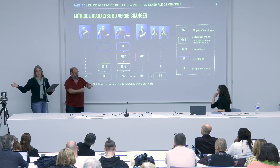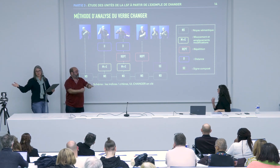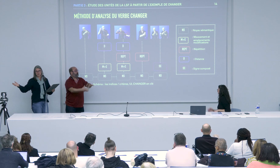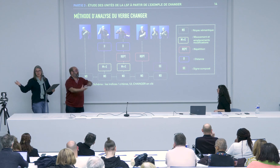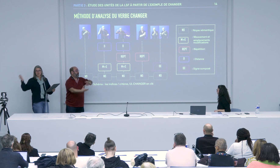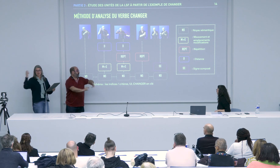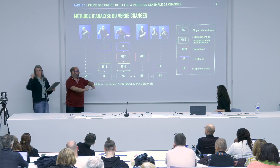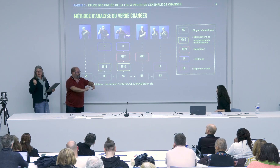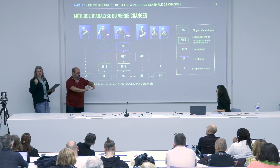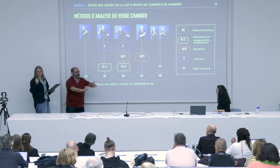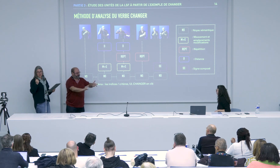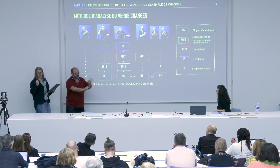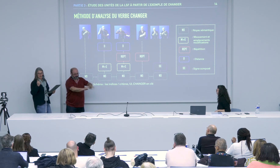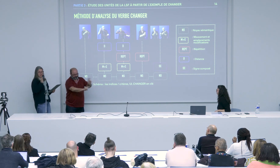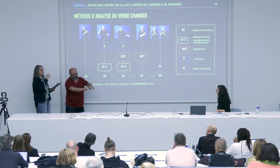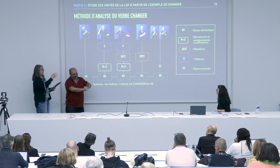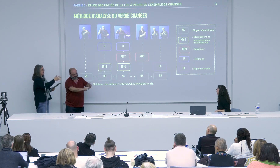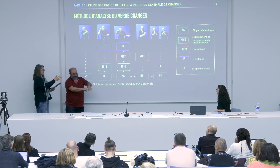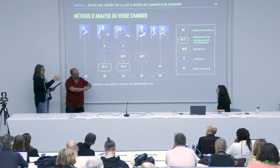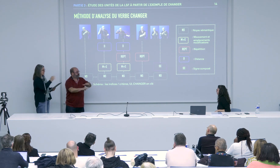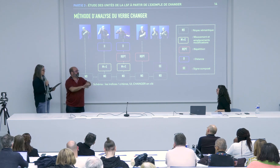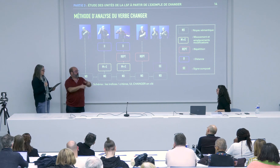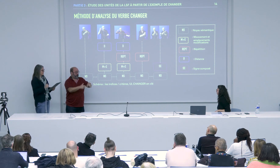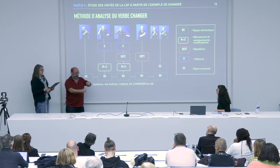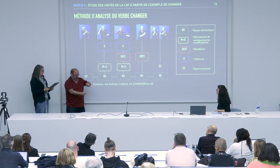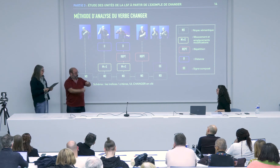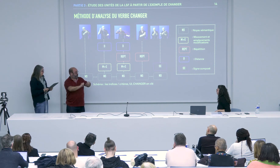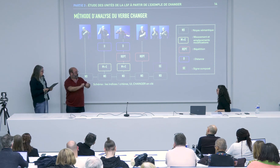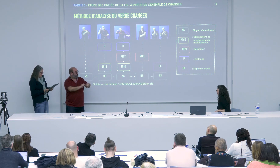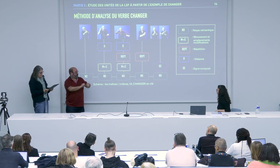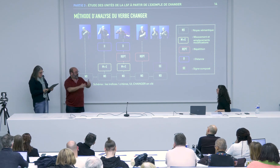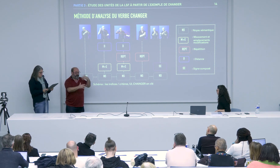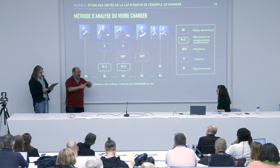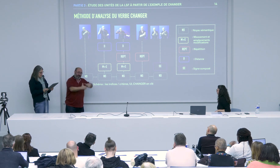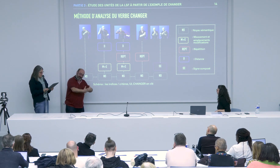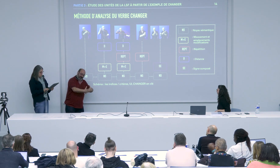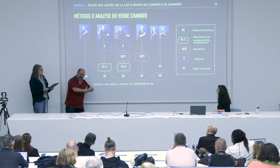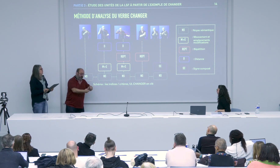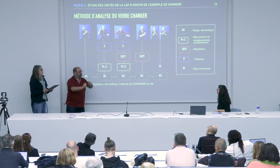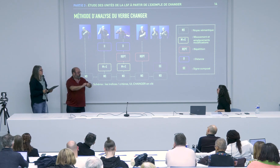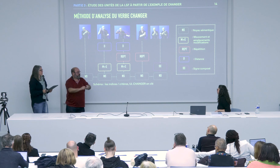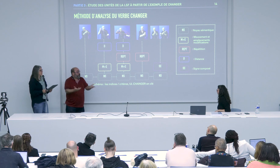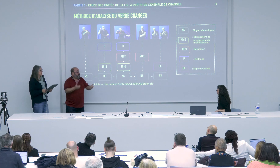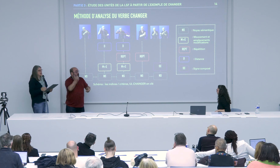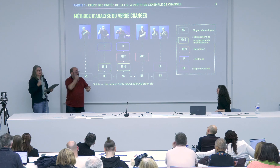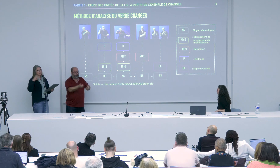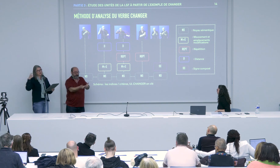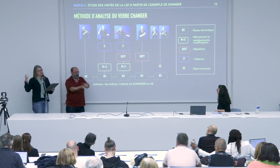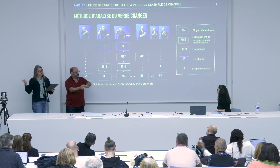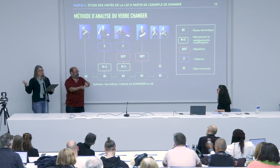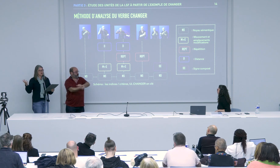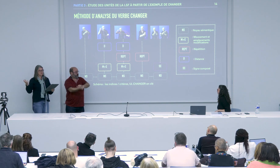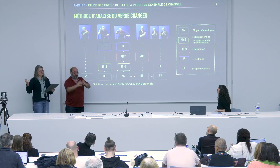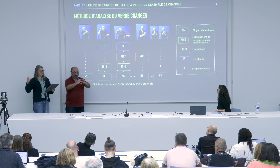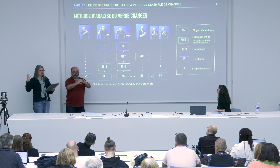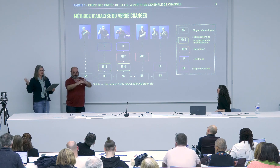cassée et après quand on l réparée elle est elle a réparé ou éplucher une pomme d'abord on